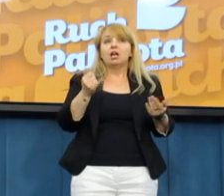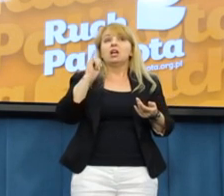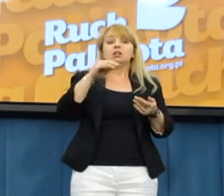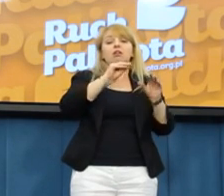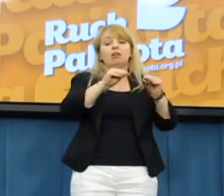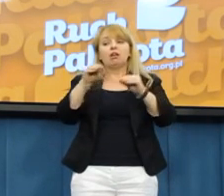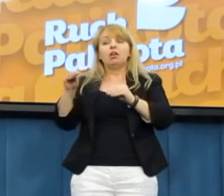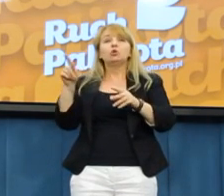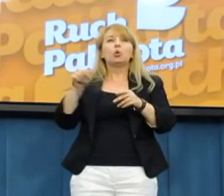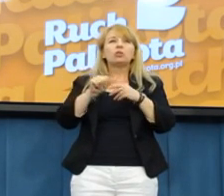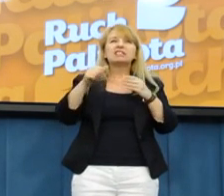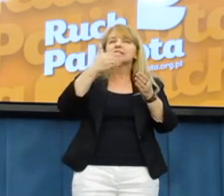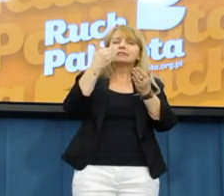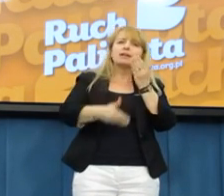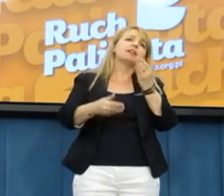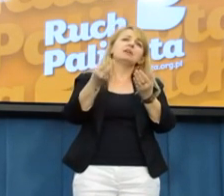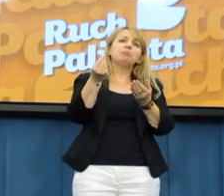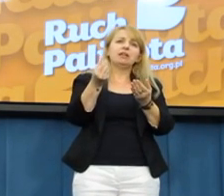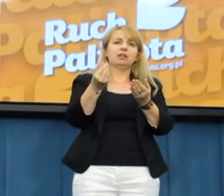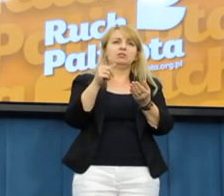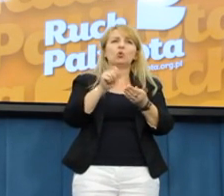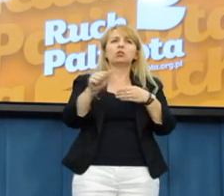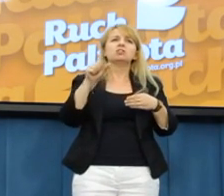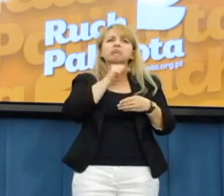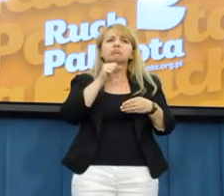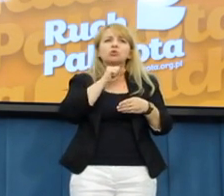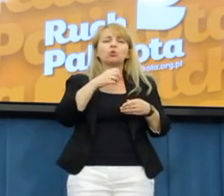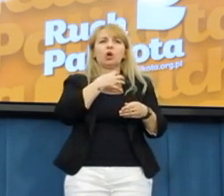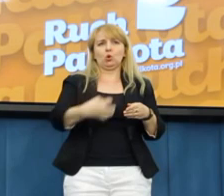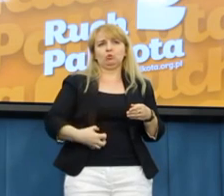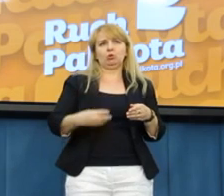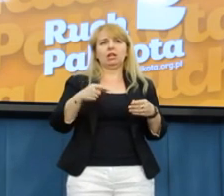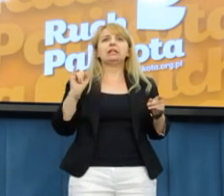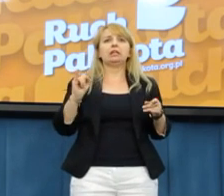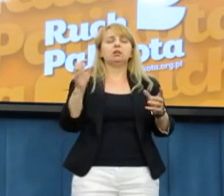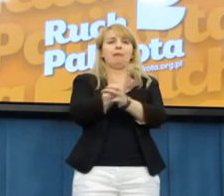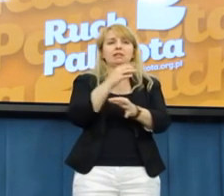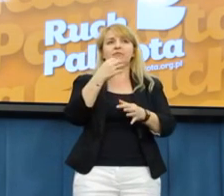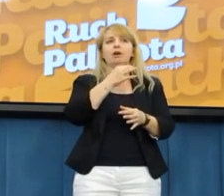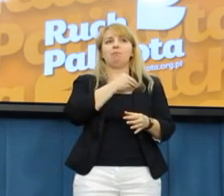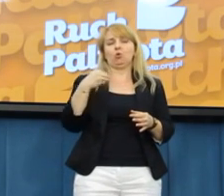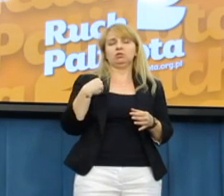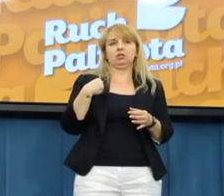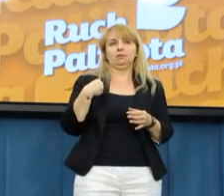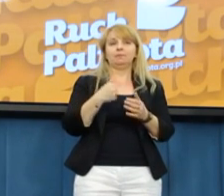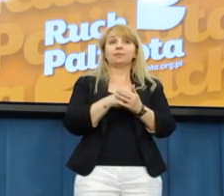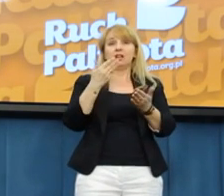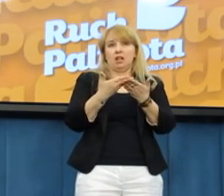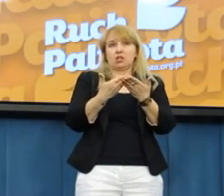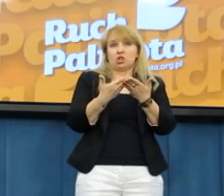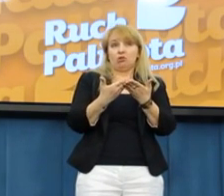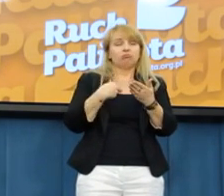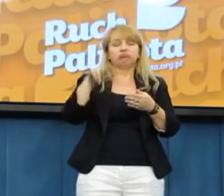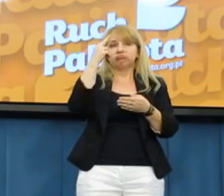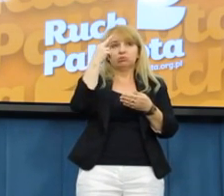I tak dalej, i tak dalej. To jest po prostu ewidentne działanie na szkodę gospodarki i na szkodę państwa polskiego. I ostatni wątek z mojej strony jest